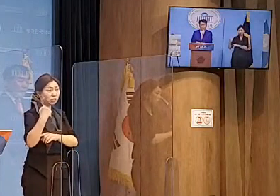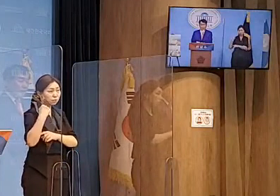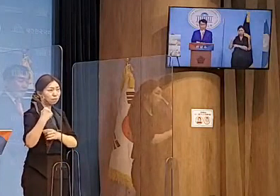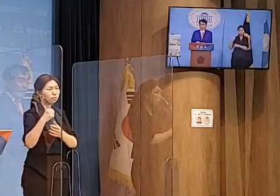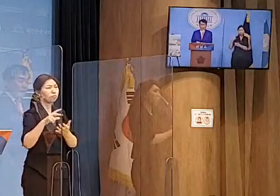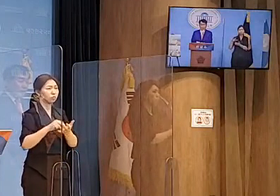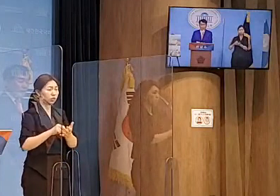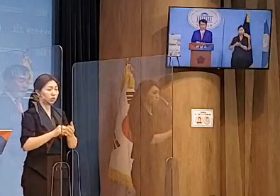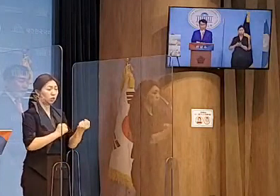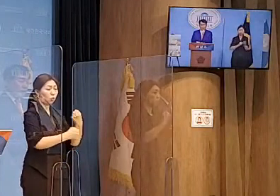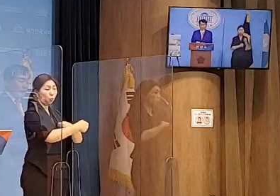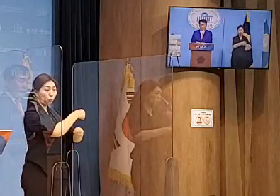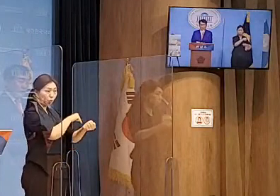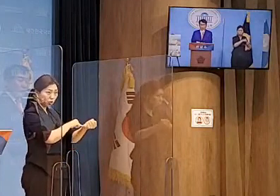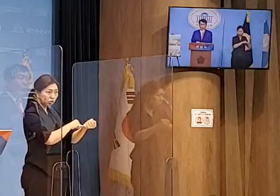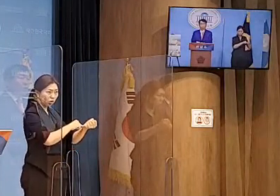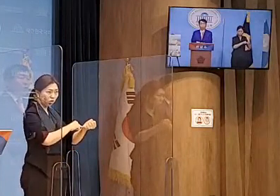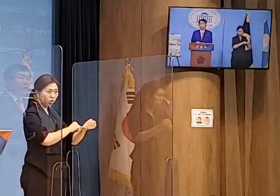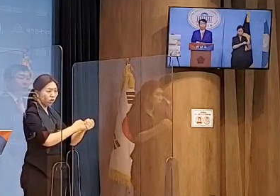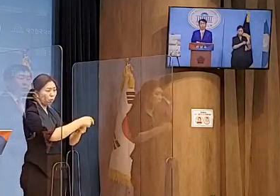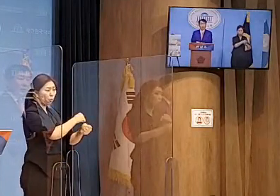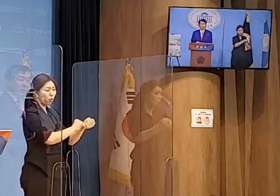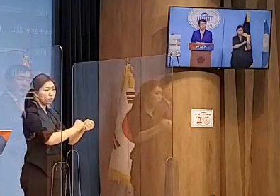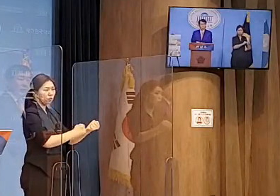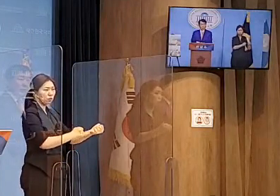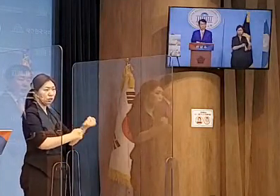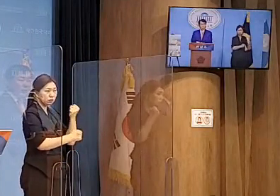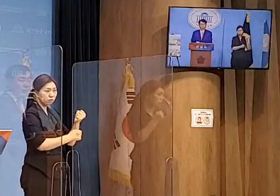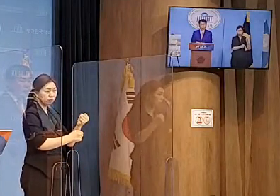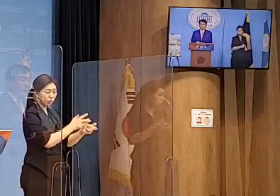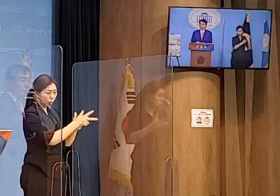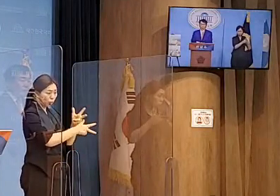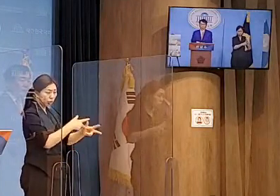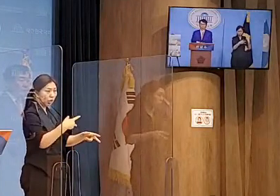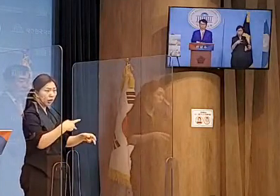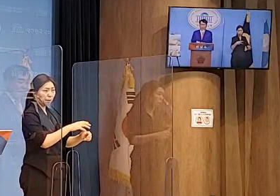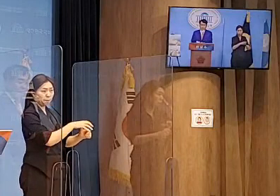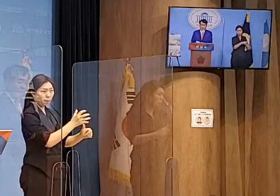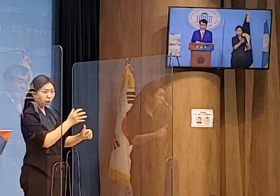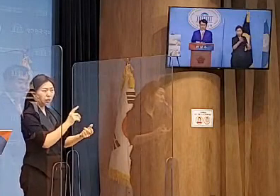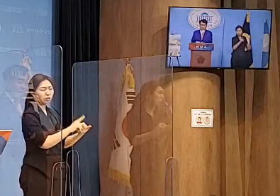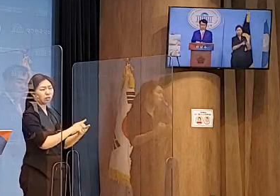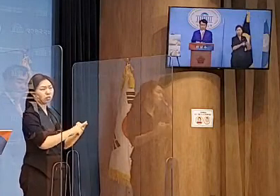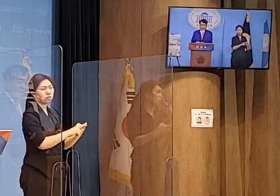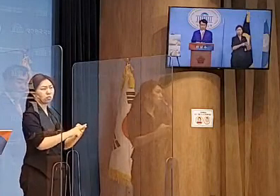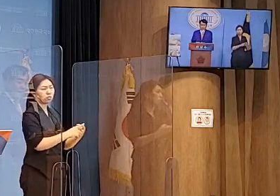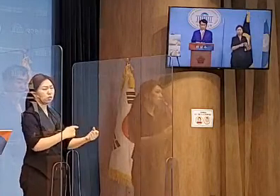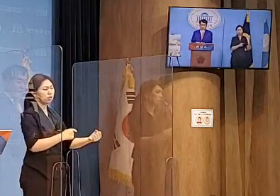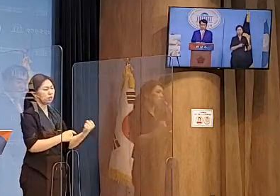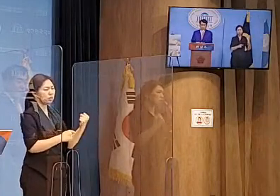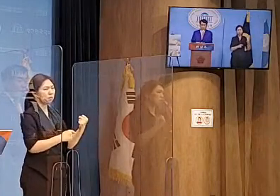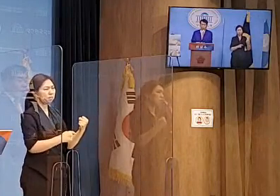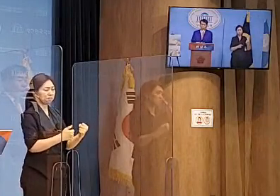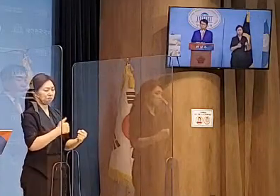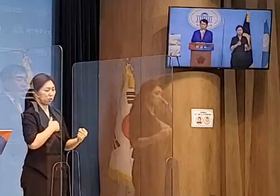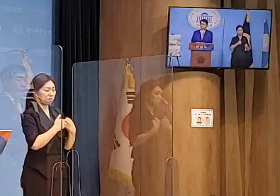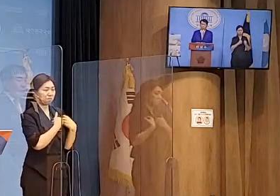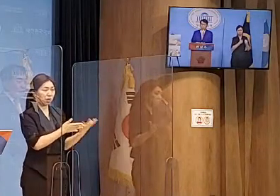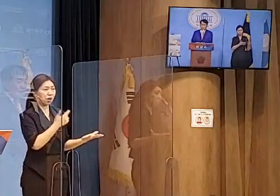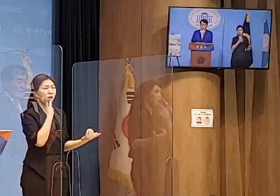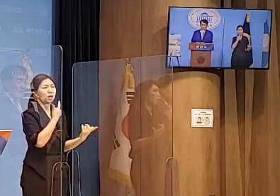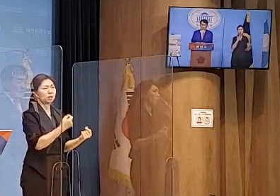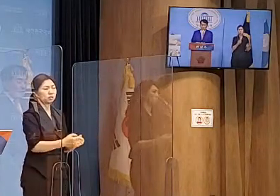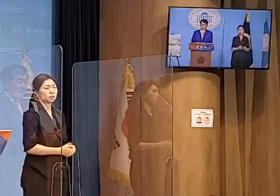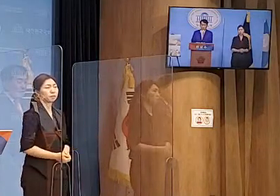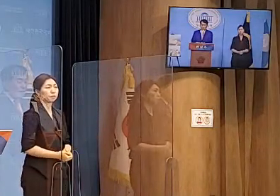정책은 에너지 주권을 포기할 것이라고 말할 수 있습니다. 문재인 정부는